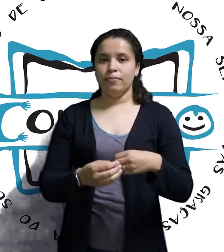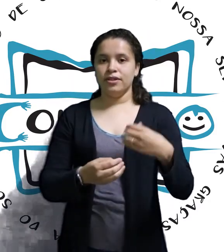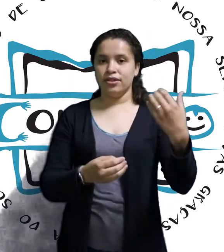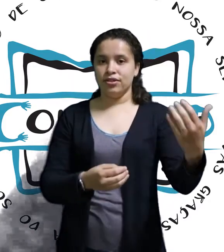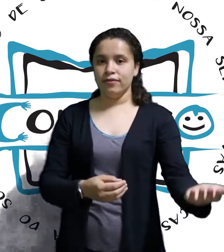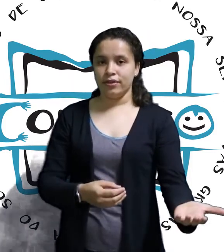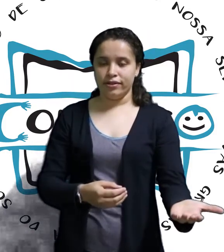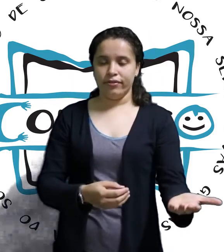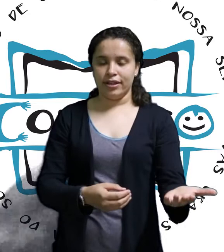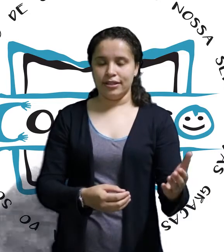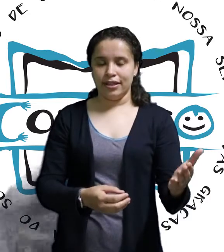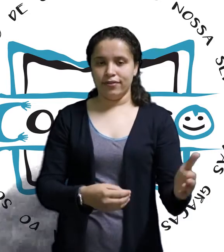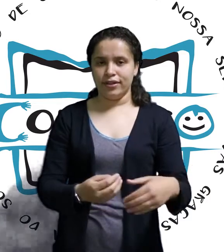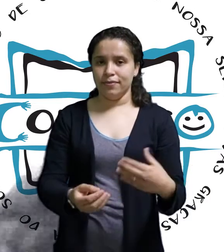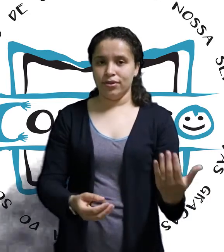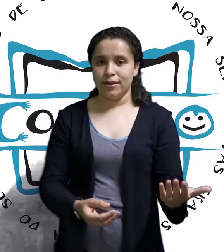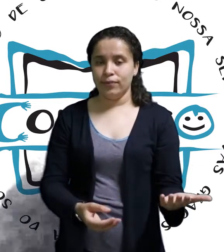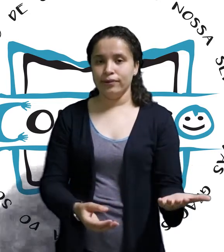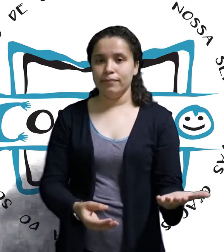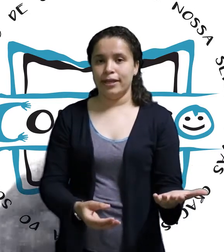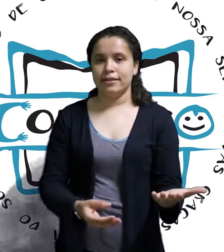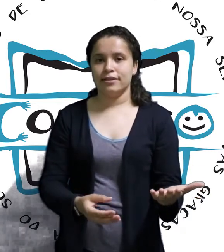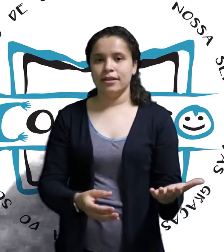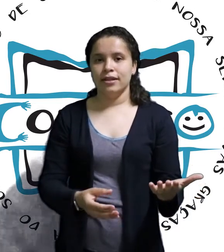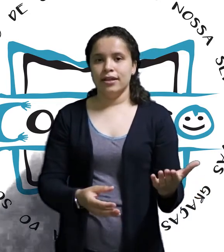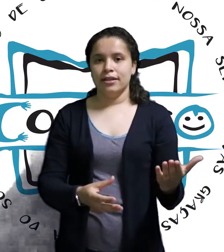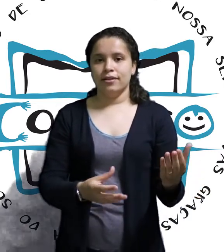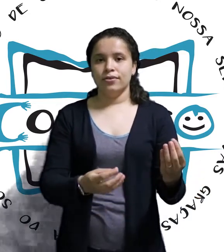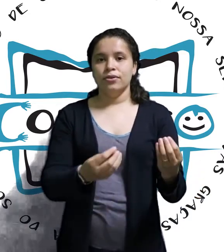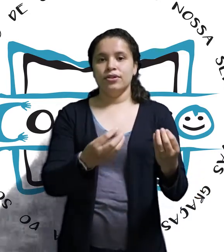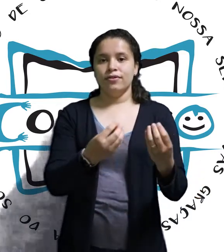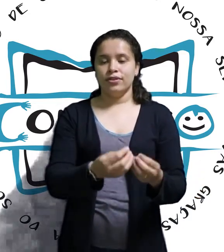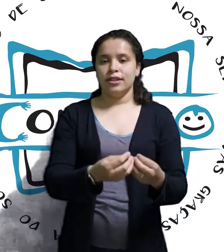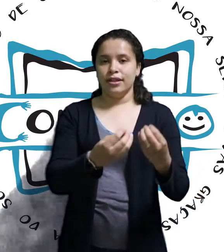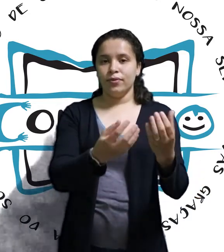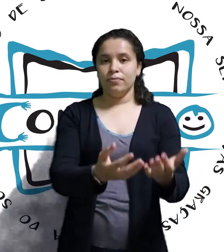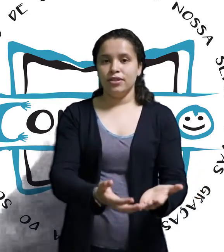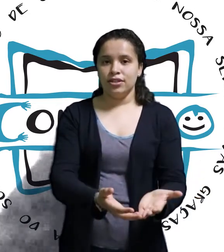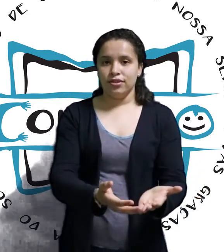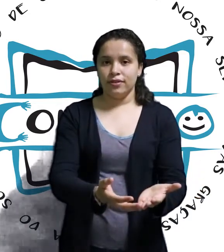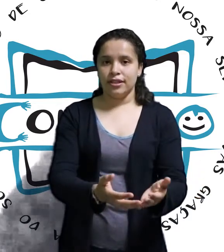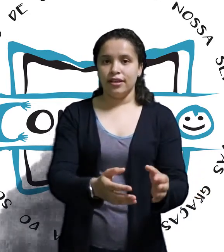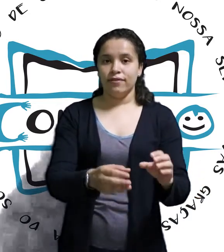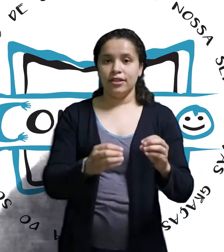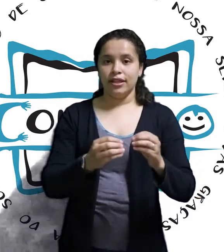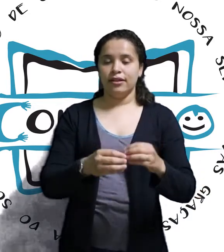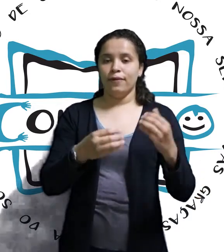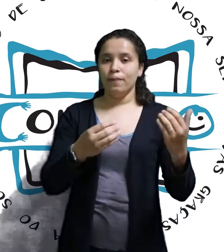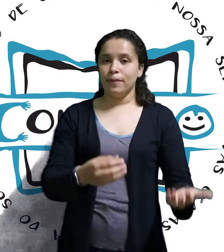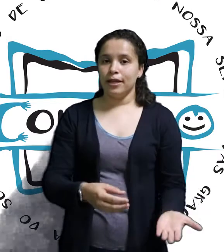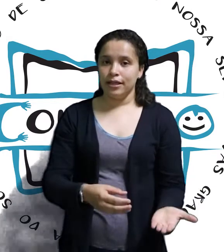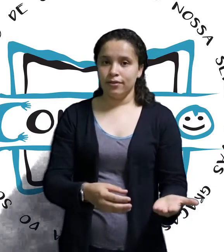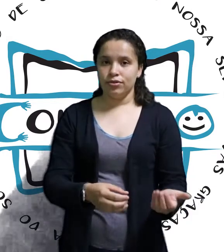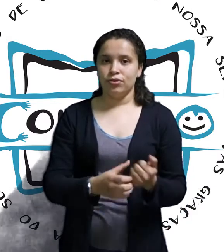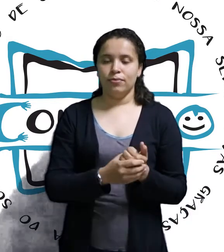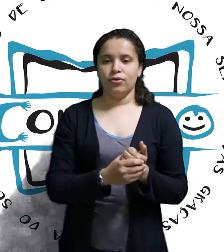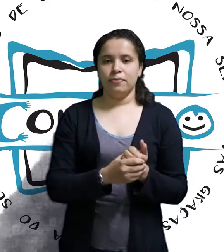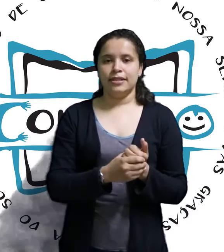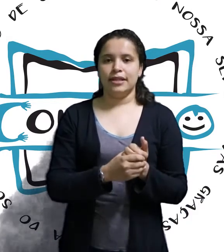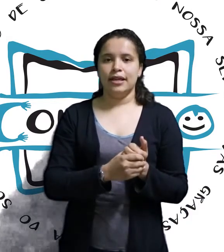o objetivo a ser alcançado vai demorar muito mais. Então, se você tem um objetivo a seguir, você tem que ter um plano de como começar.